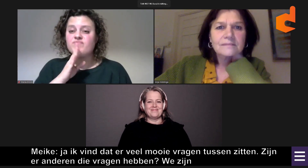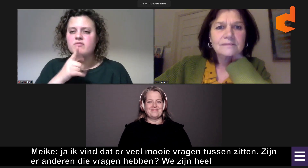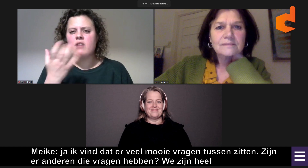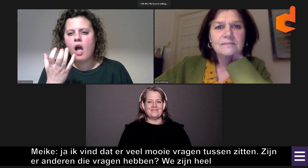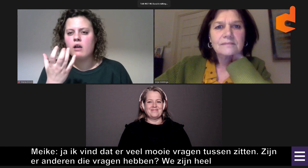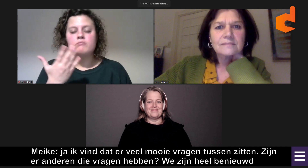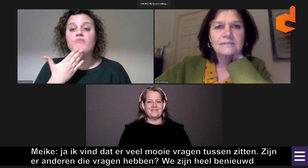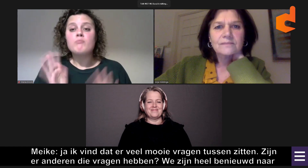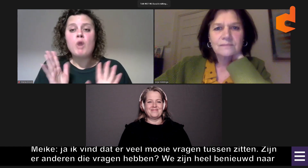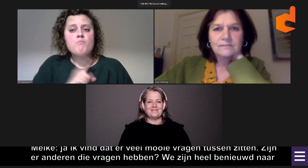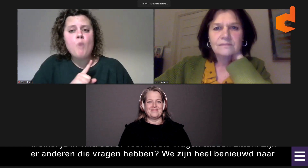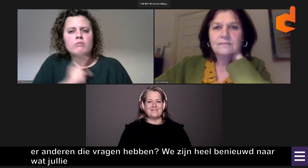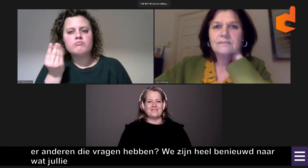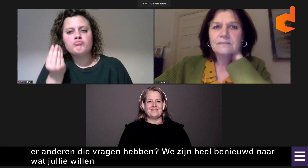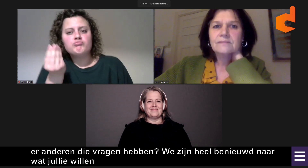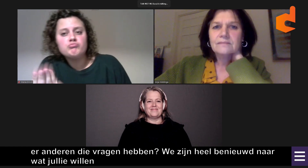wat jullie willen weten.